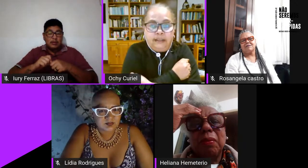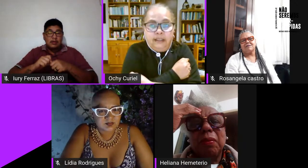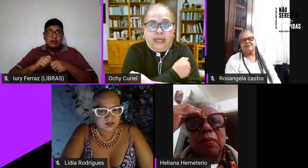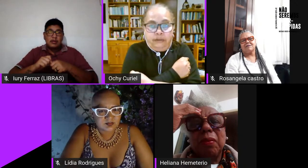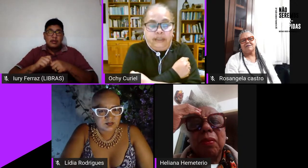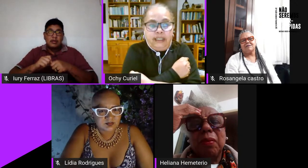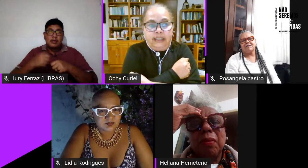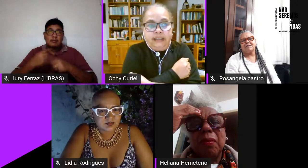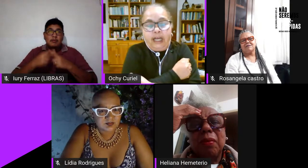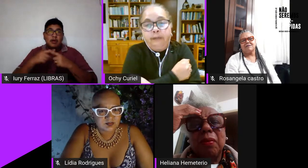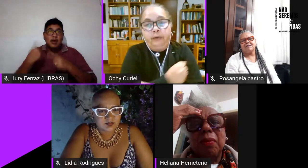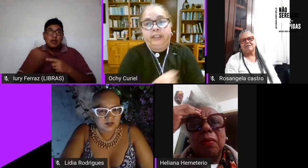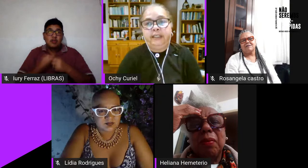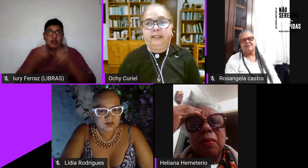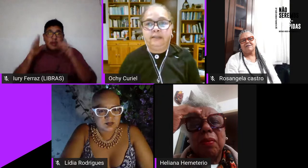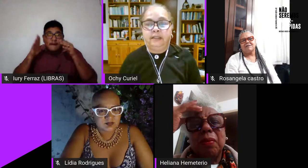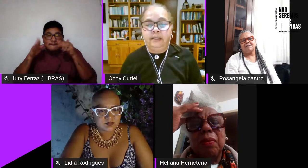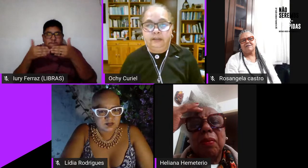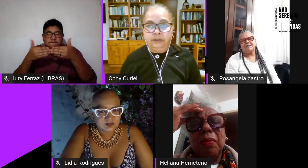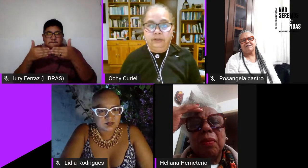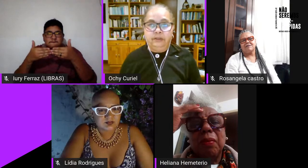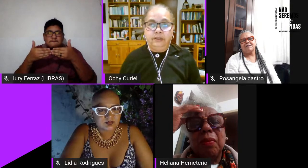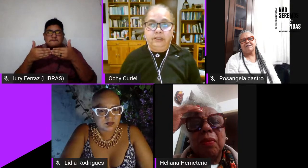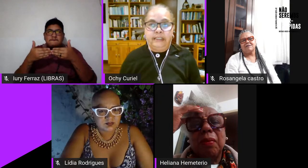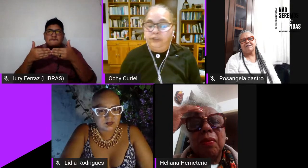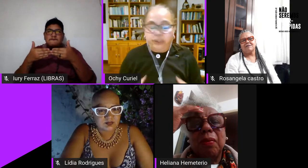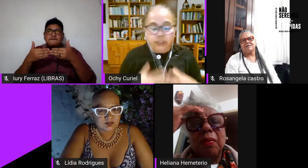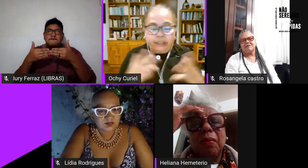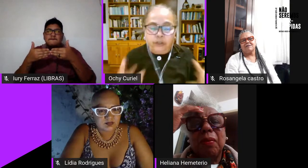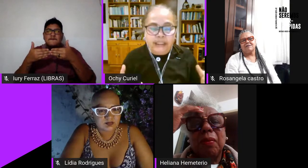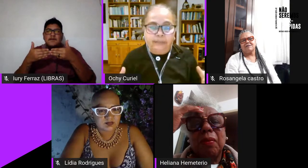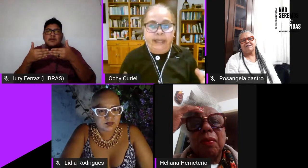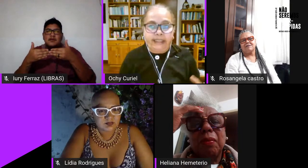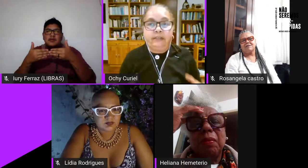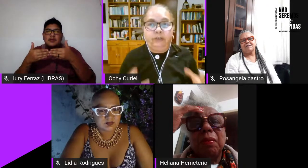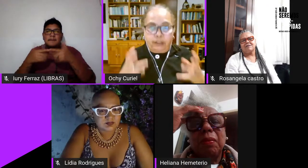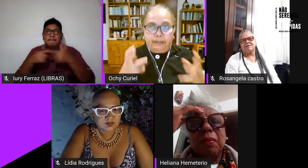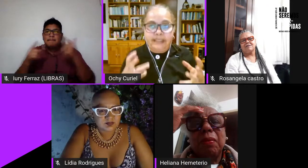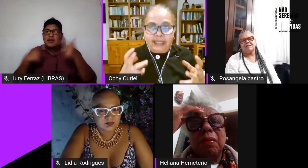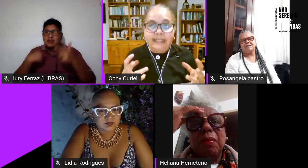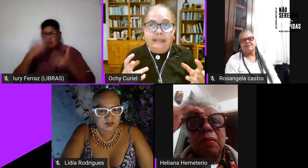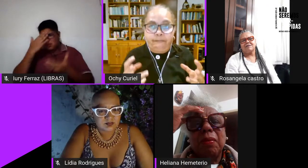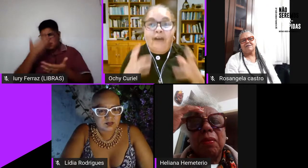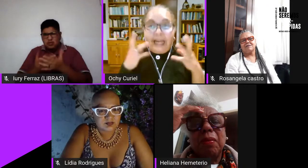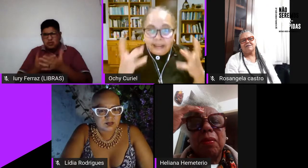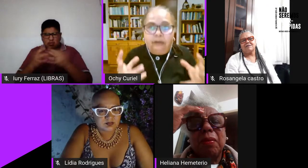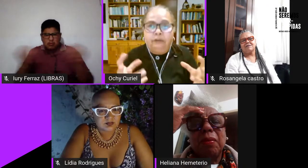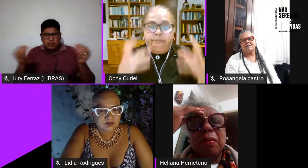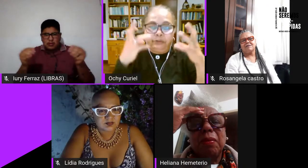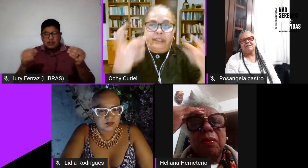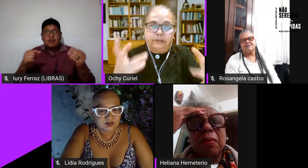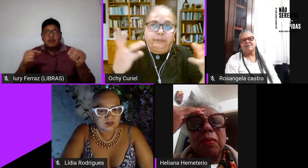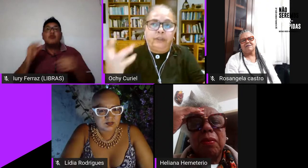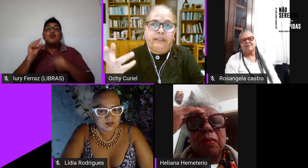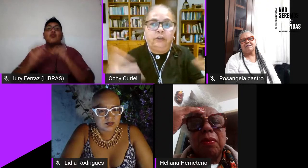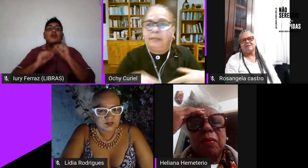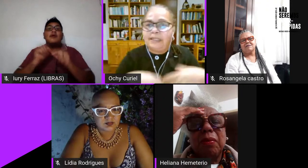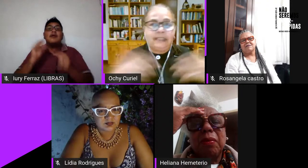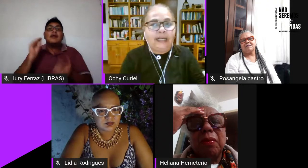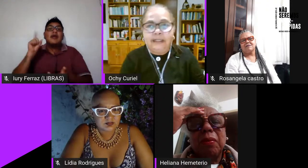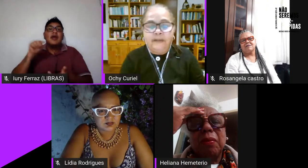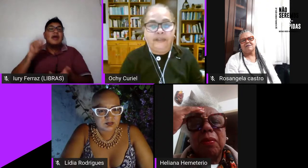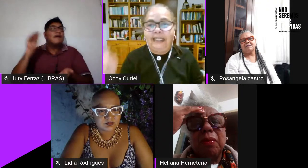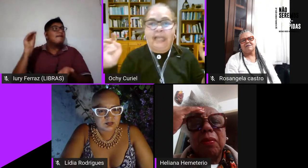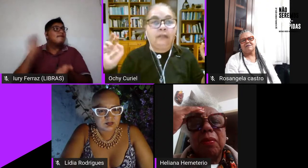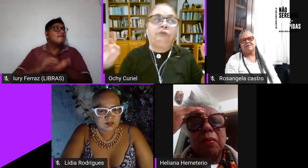aferradas a nossas identidades políticas e eu acho que não desaparecem o que passa é que falta um projeto político